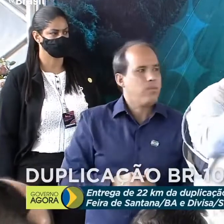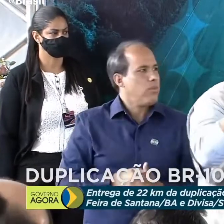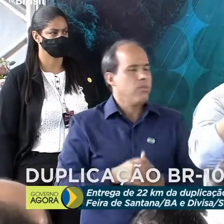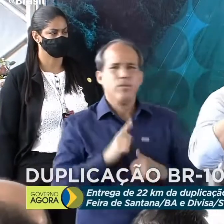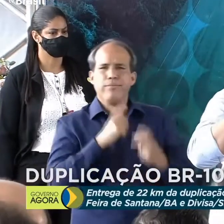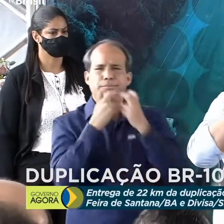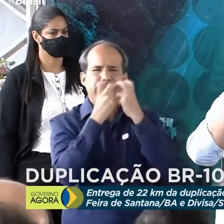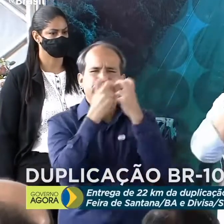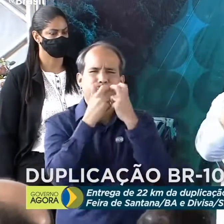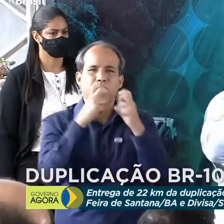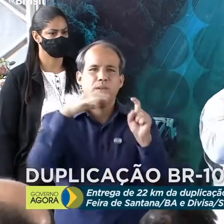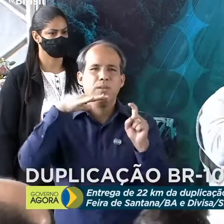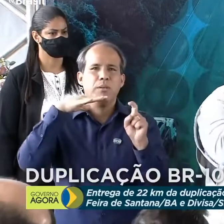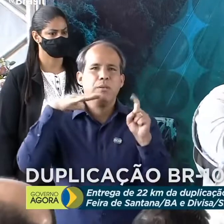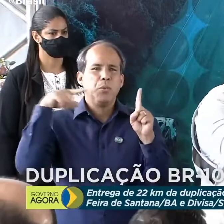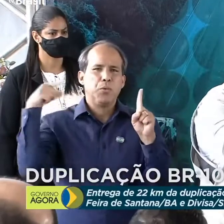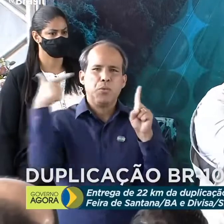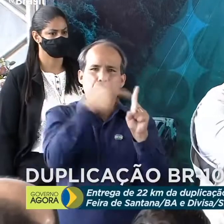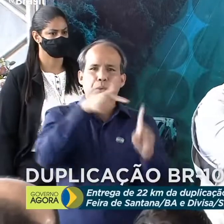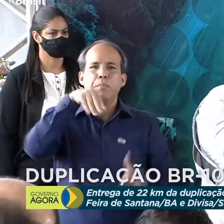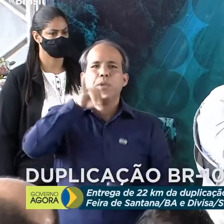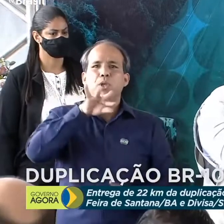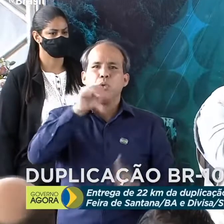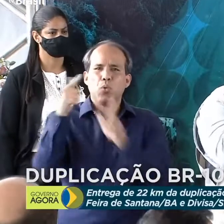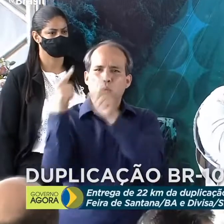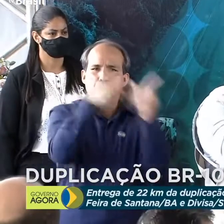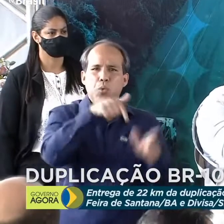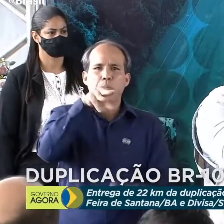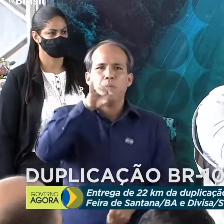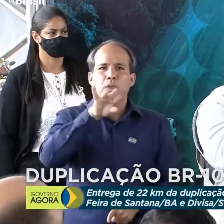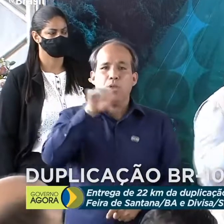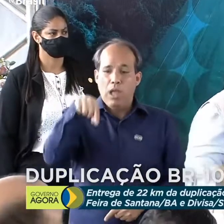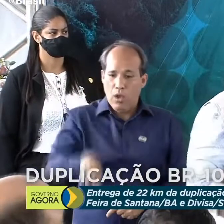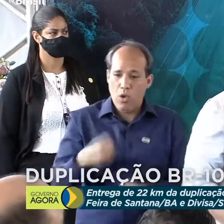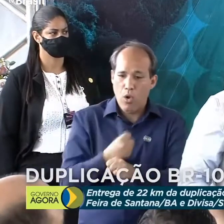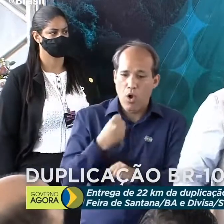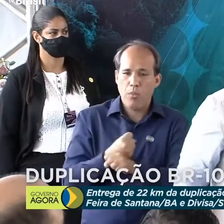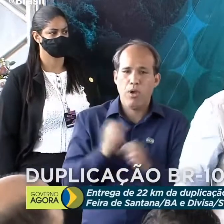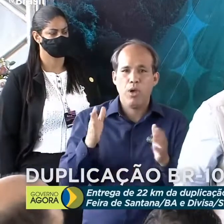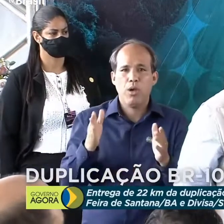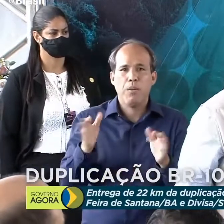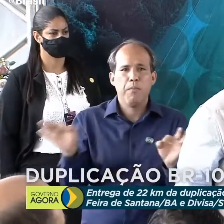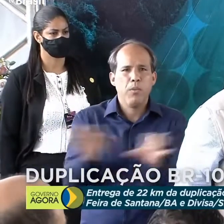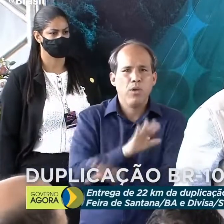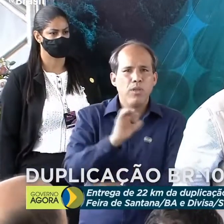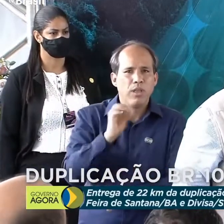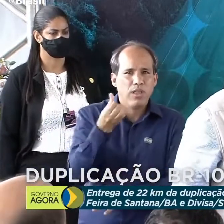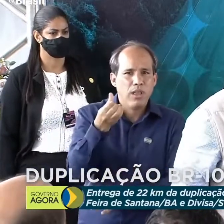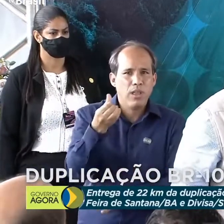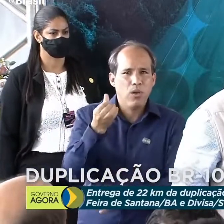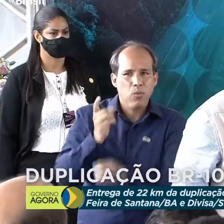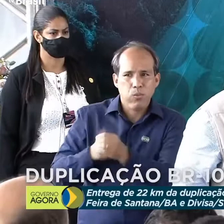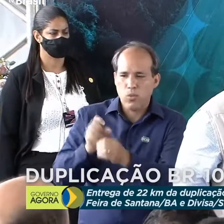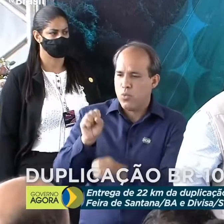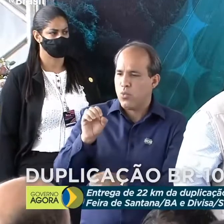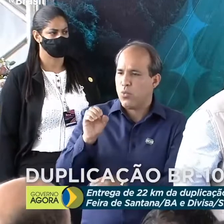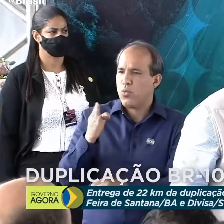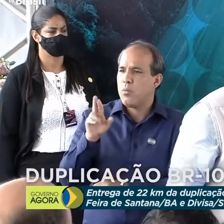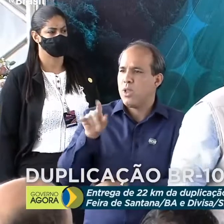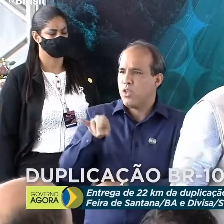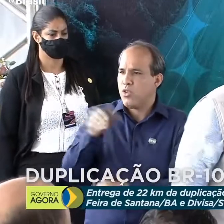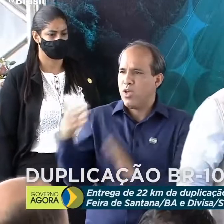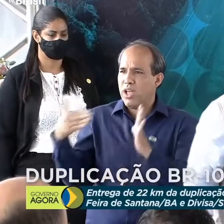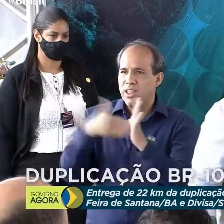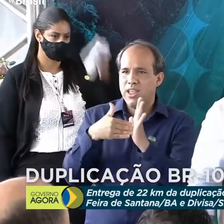Vamos iniciar as obras esse ano do lote 6, de Sobradinho até a pousada da Feira.